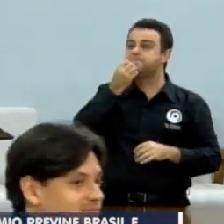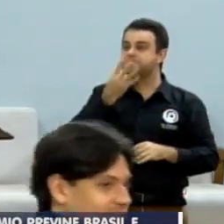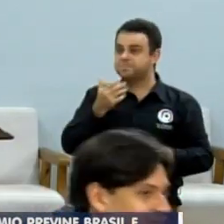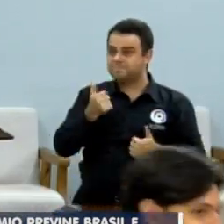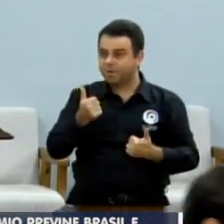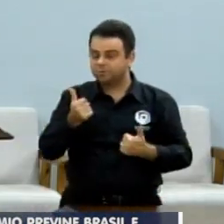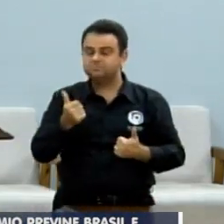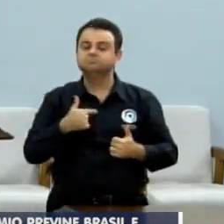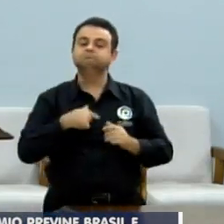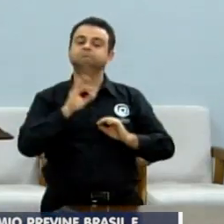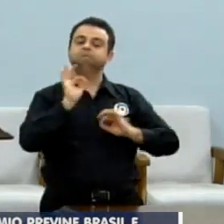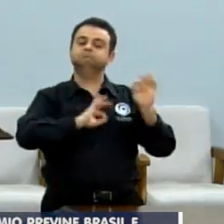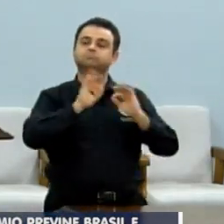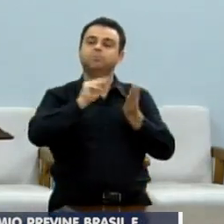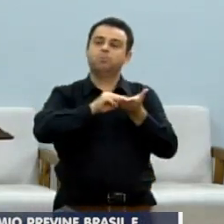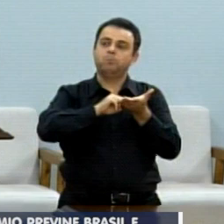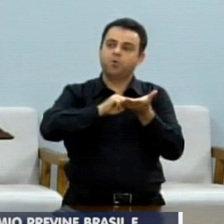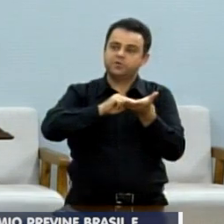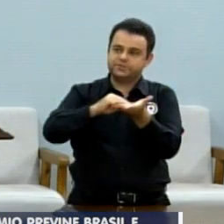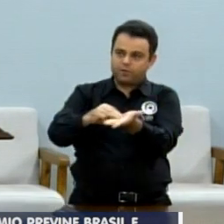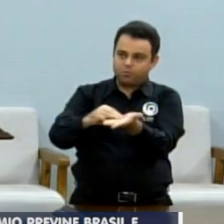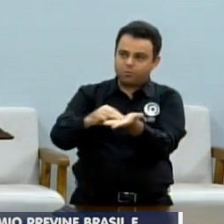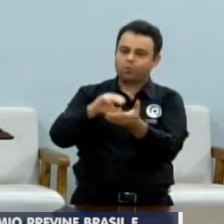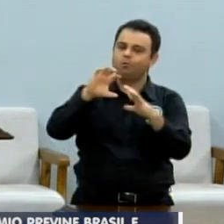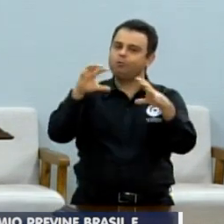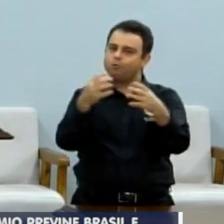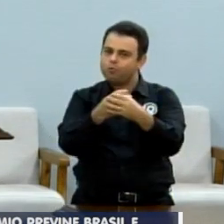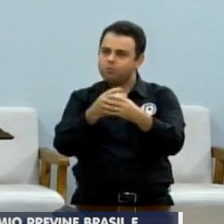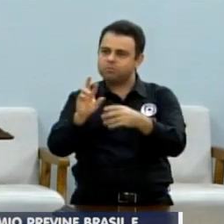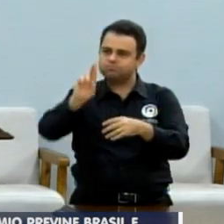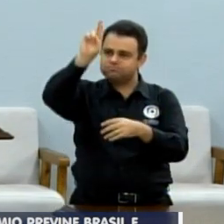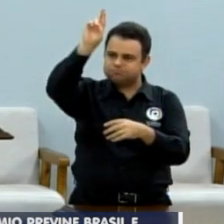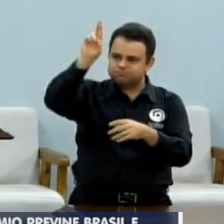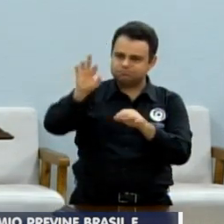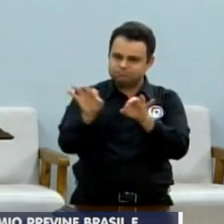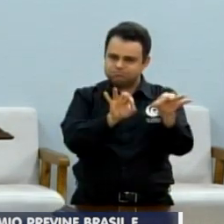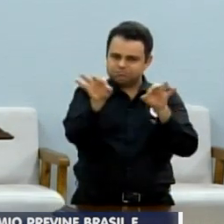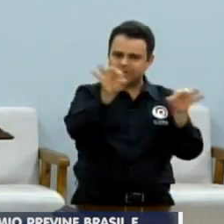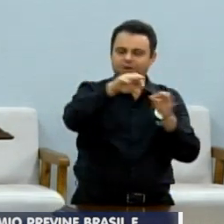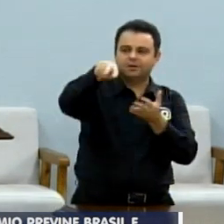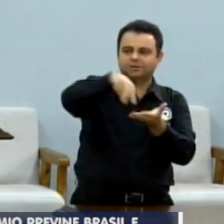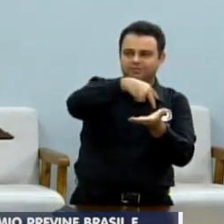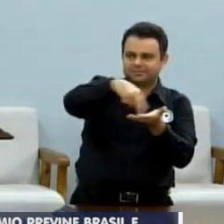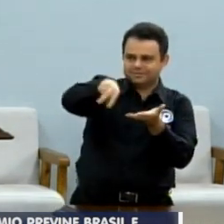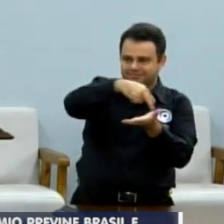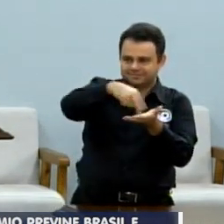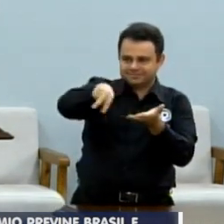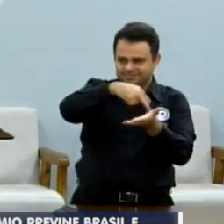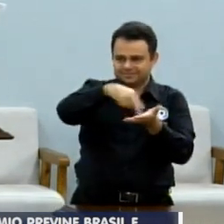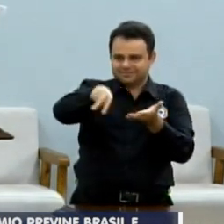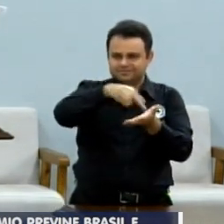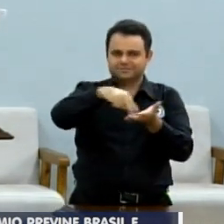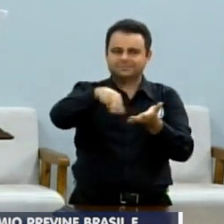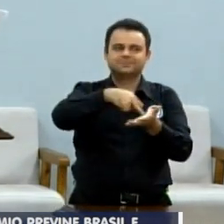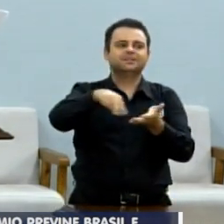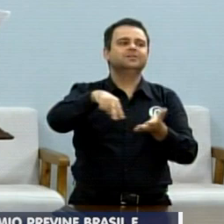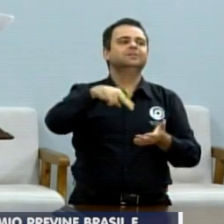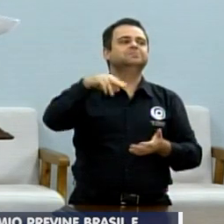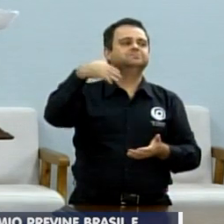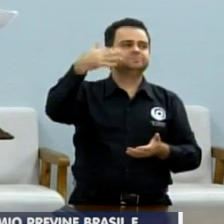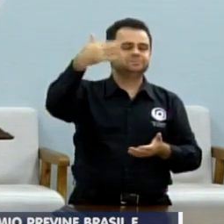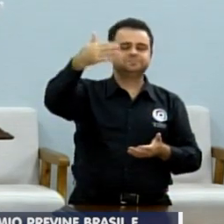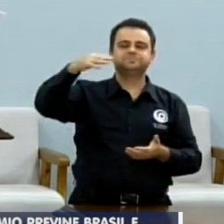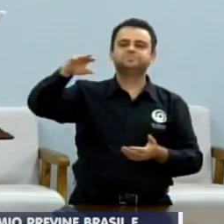que eu fiz a moção, né, para a equipe toda de dança lá do Luciano Calisto. E ele vai estar na tribuna livre aqui também.